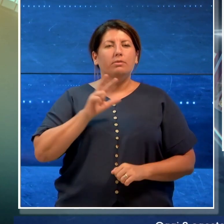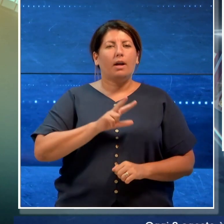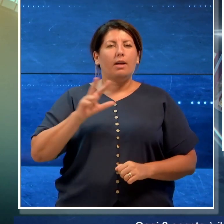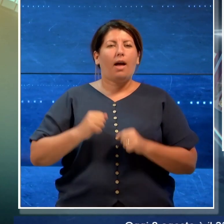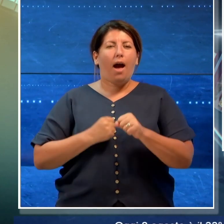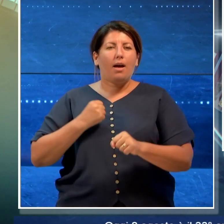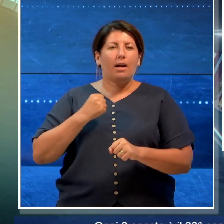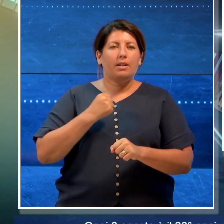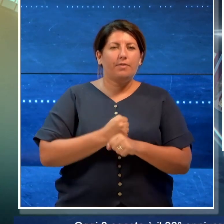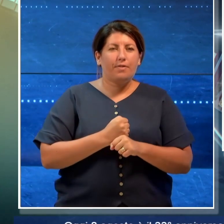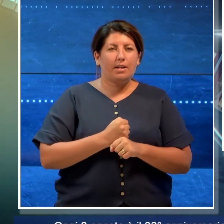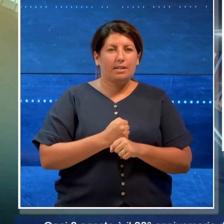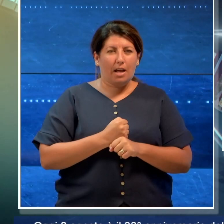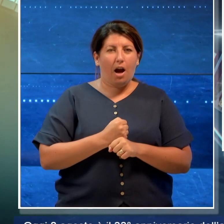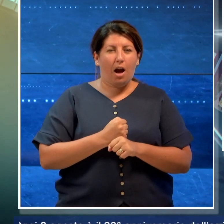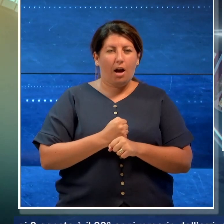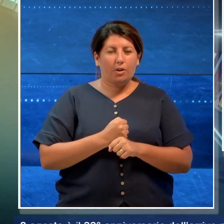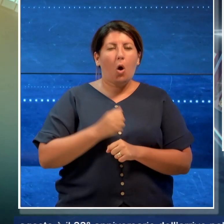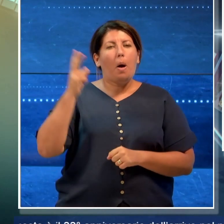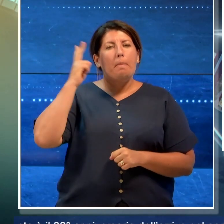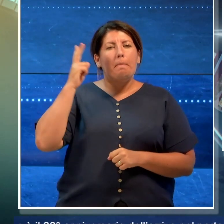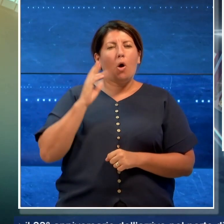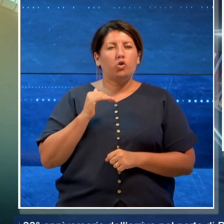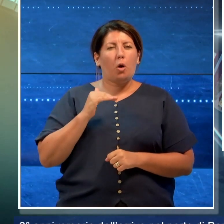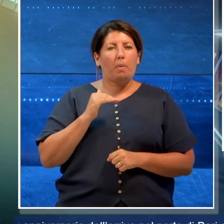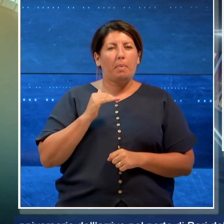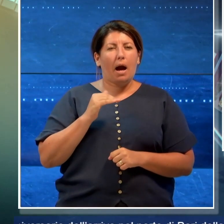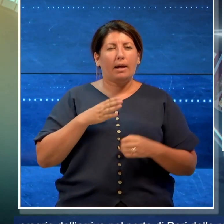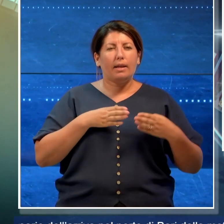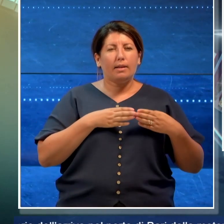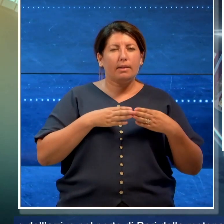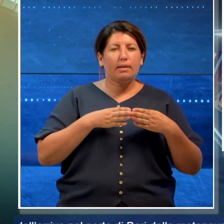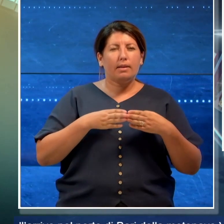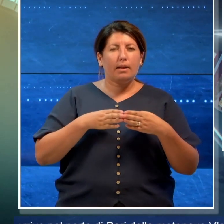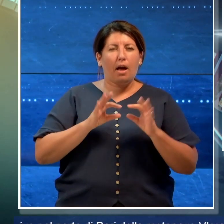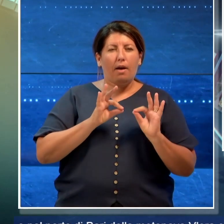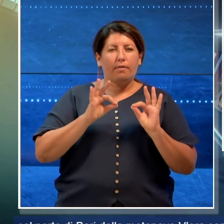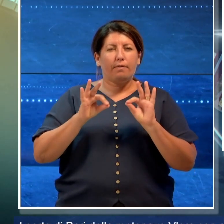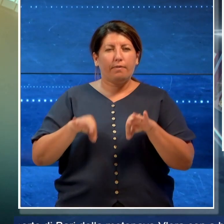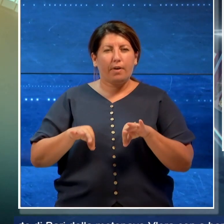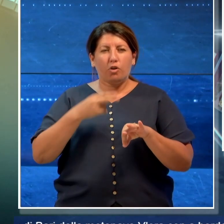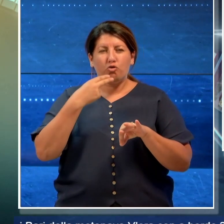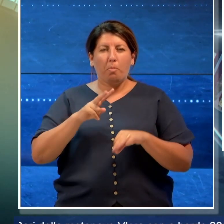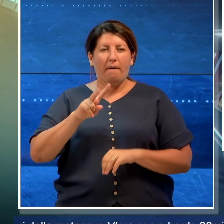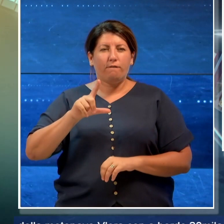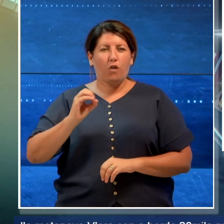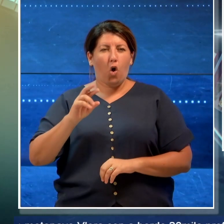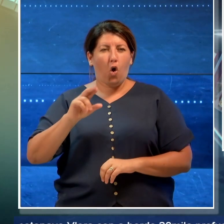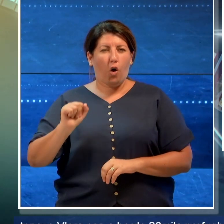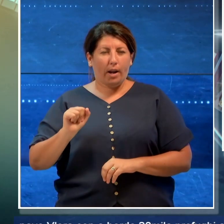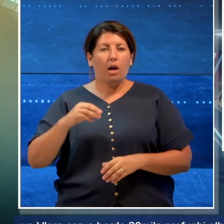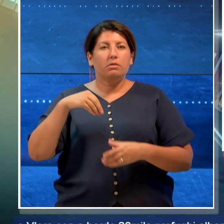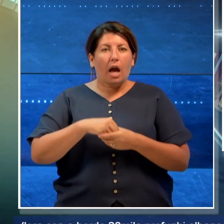anniversario dell'arrivo nel porto di Bari della motonave Vlora con a bordo 20